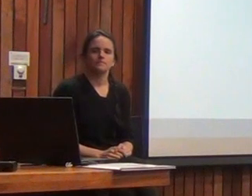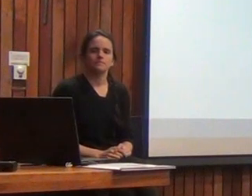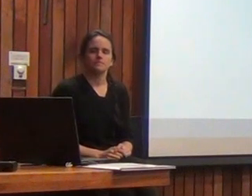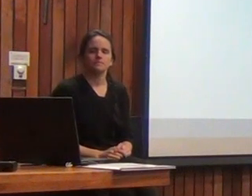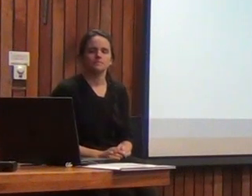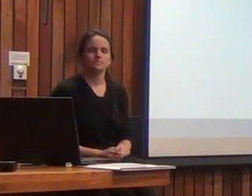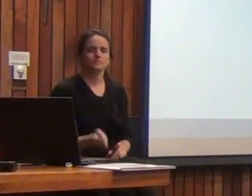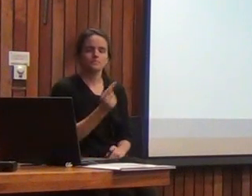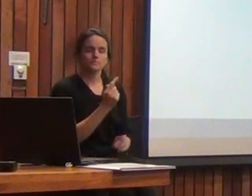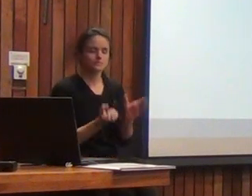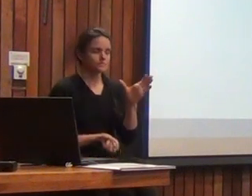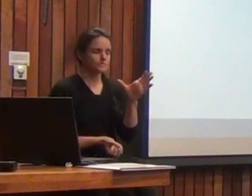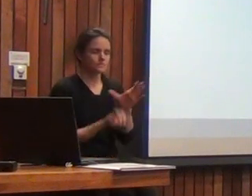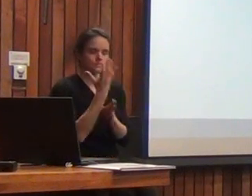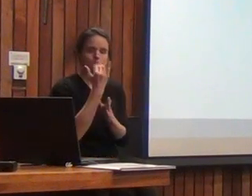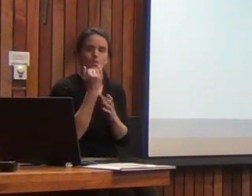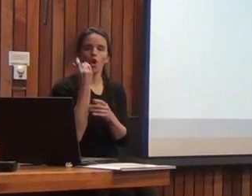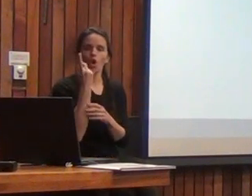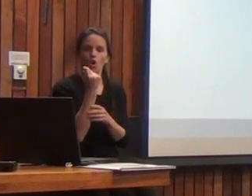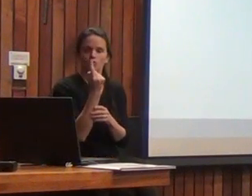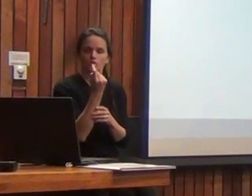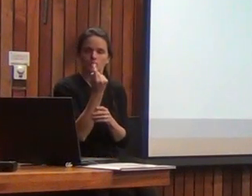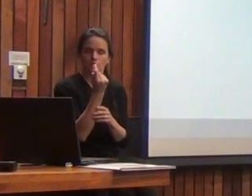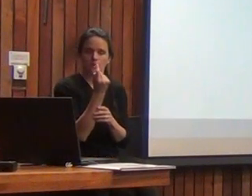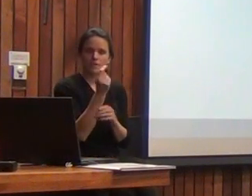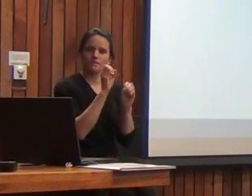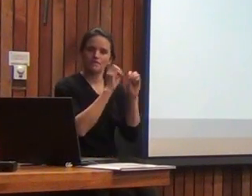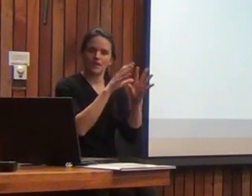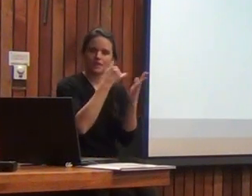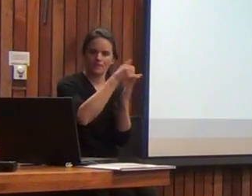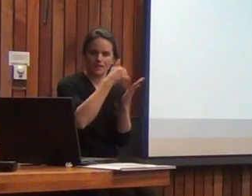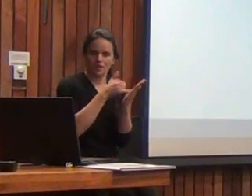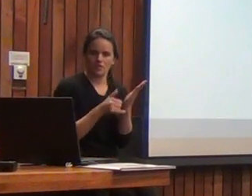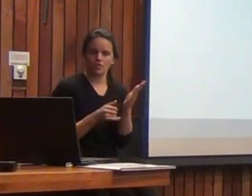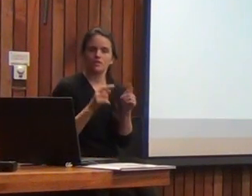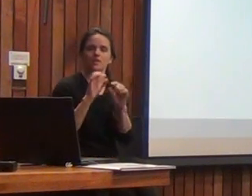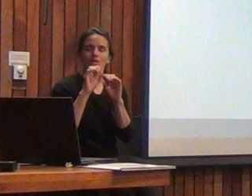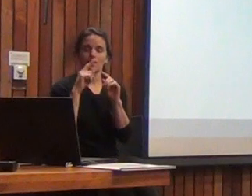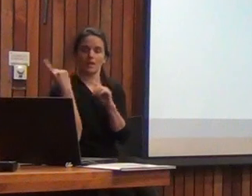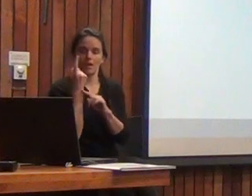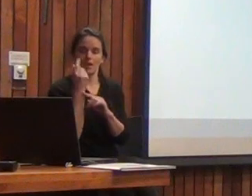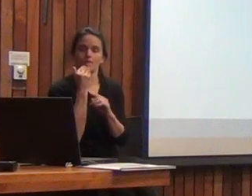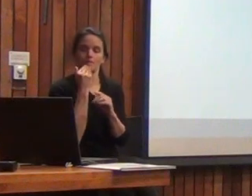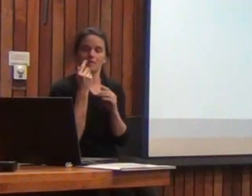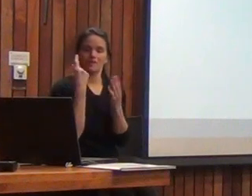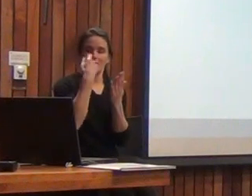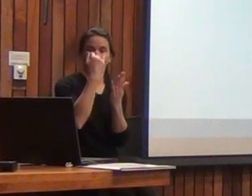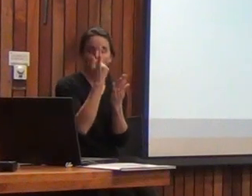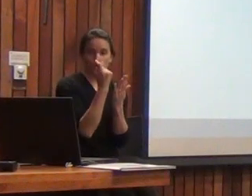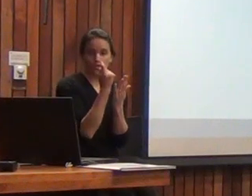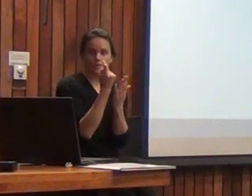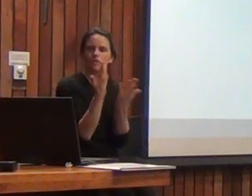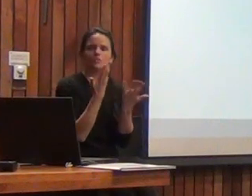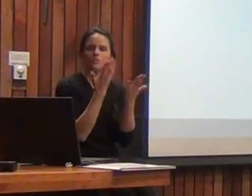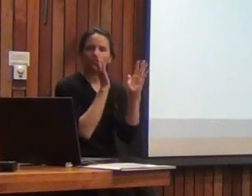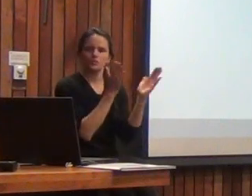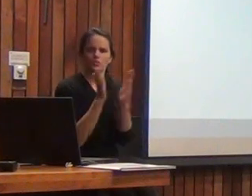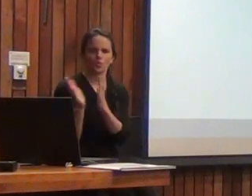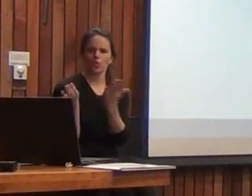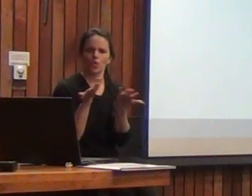estos nuevos índices, 11 en total, si pensamos en los 10 indicadores más en general, están organizados en una nueva estructura.